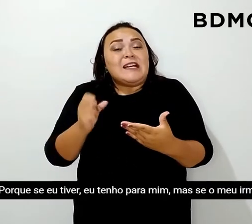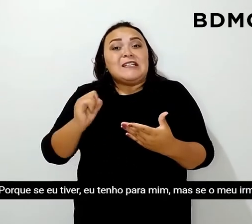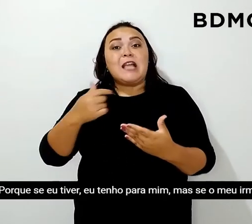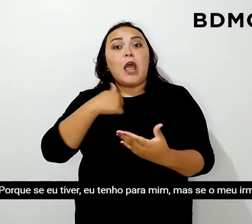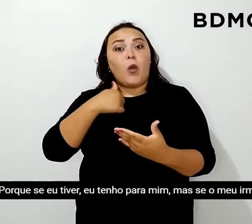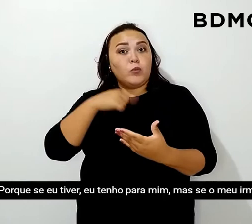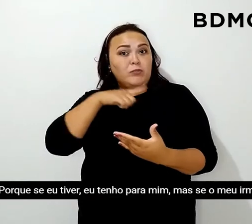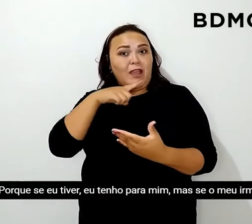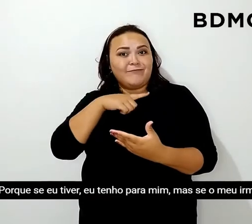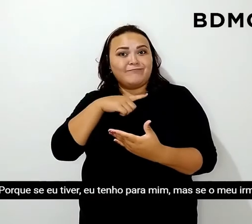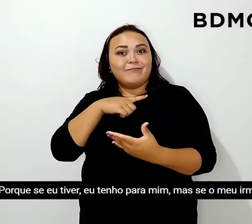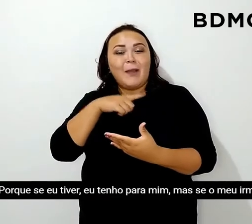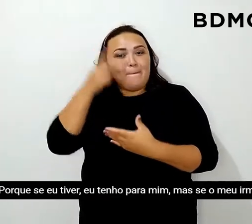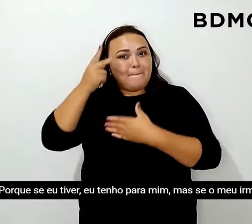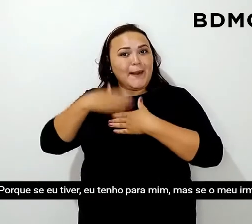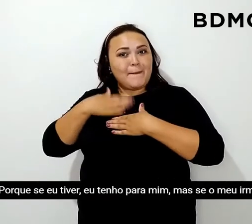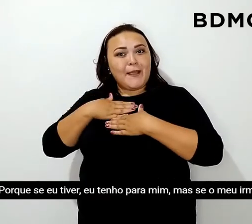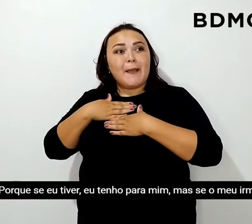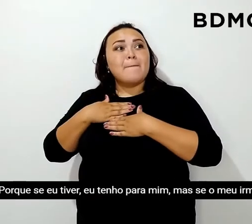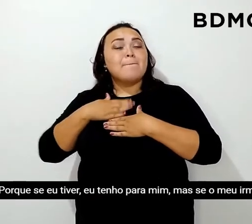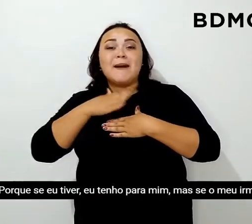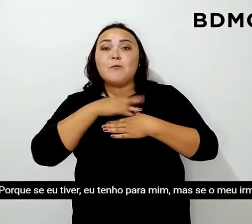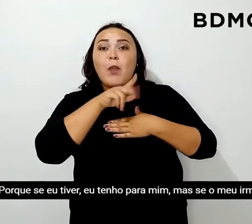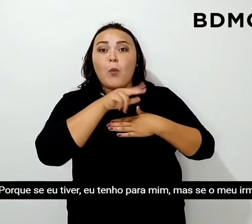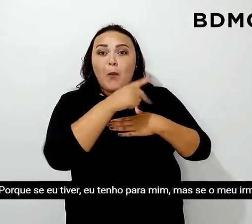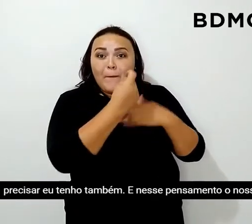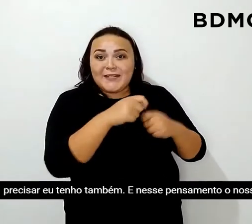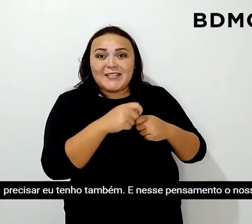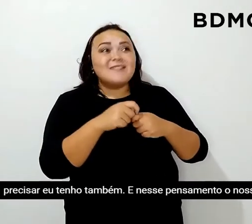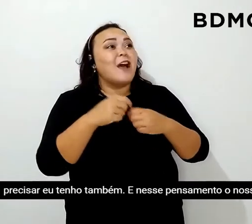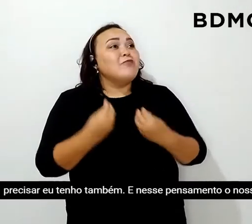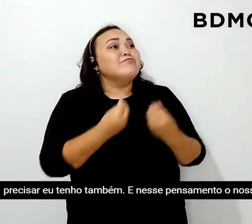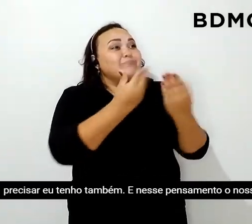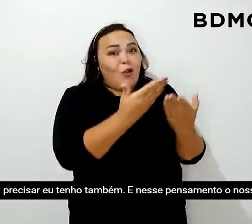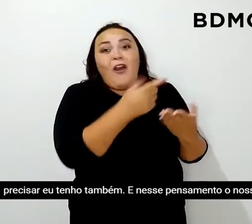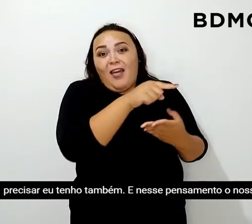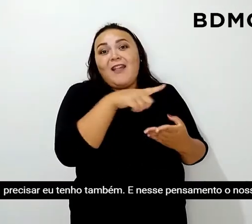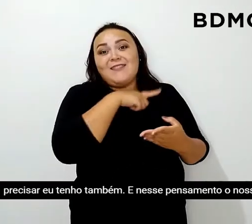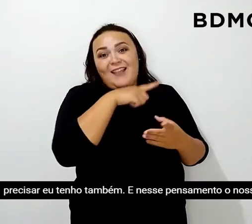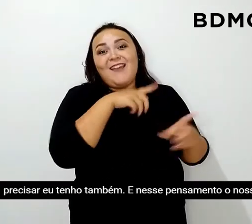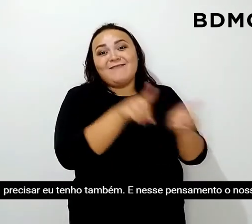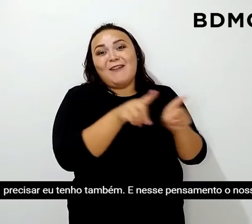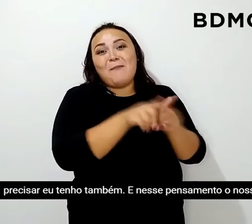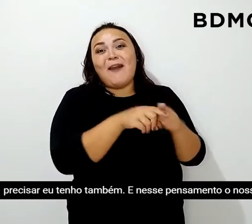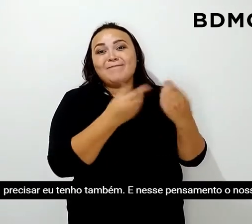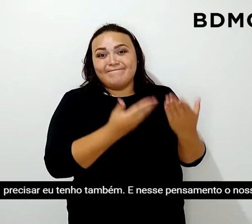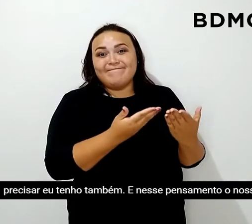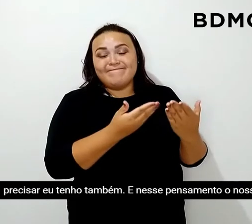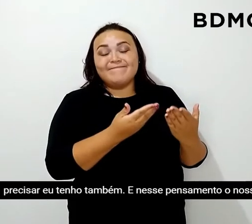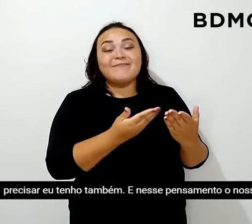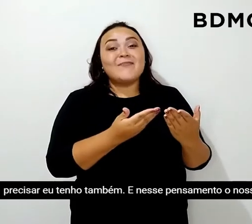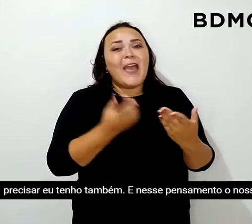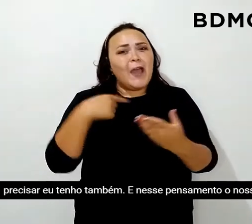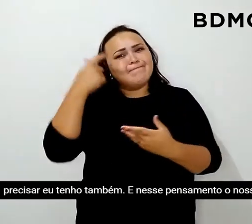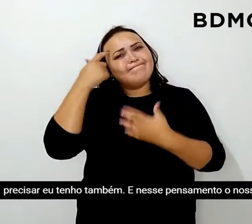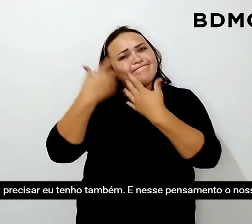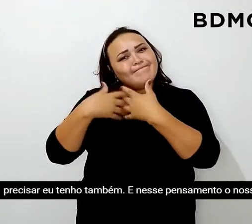tiver, eu tenho para mim. Mas se o meu irmão precisar, eu tenho também. E nesse